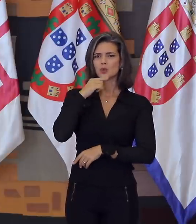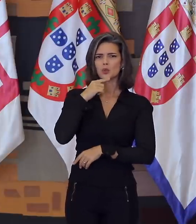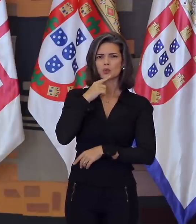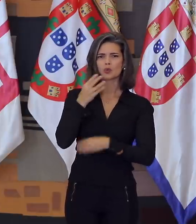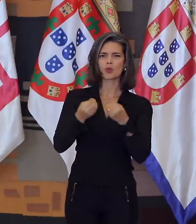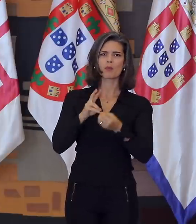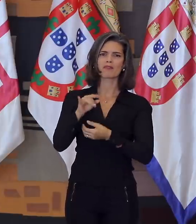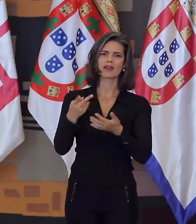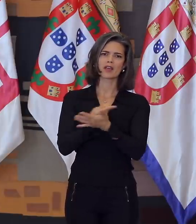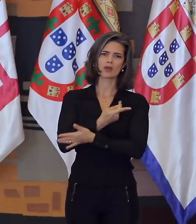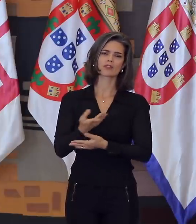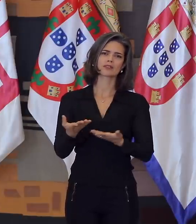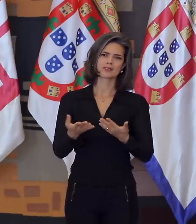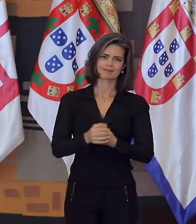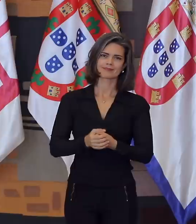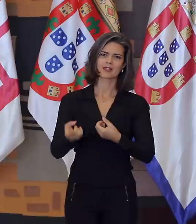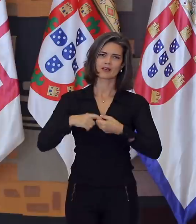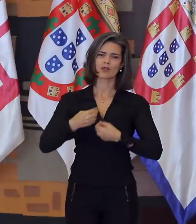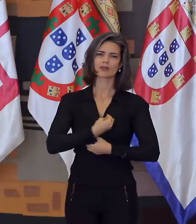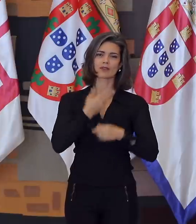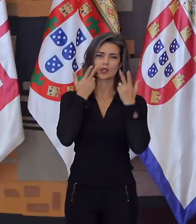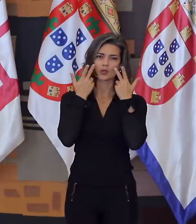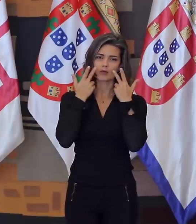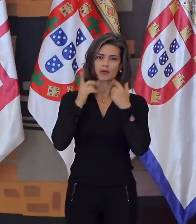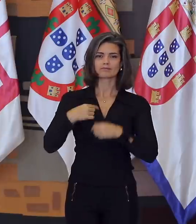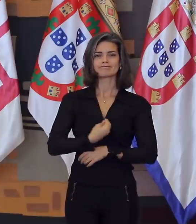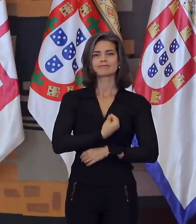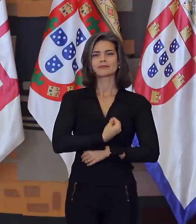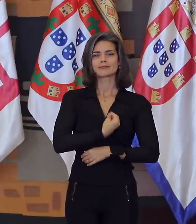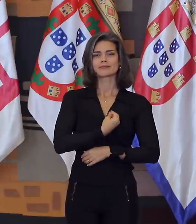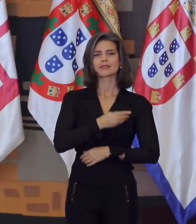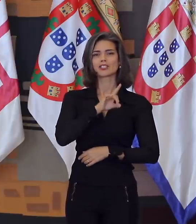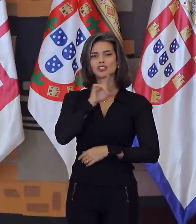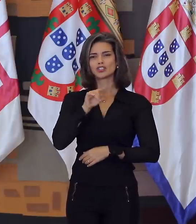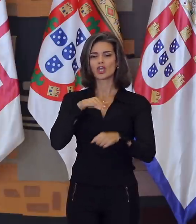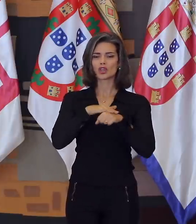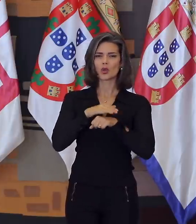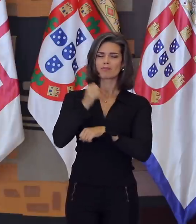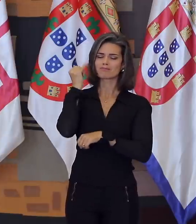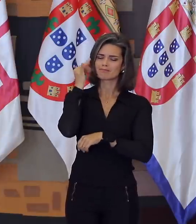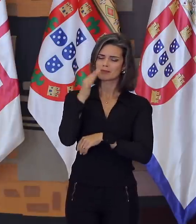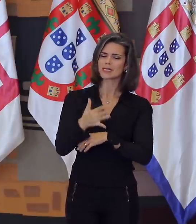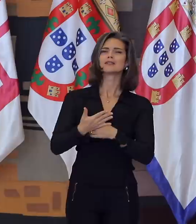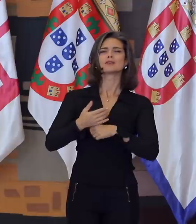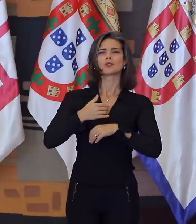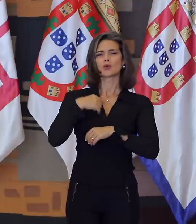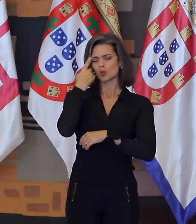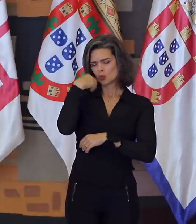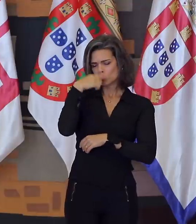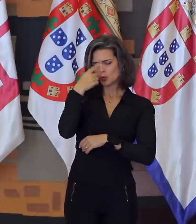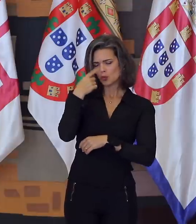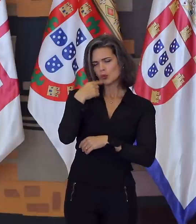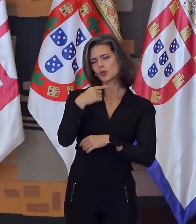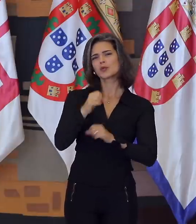ou como voltariam para suas casas. Passamos dias, noites e madrugadas trabalhando para que cada cidadão